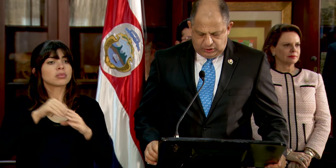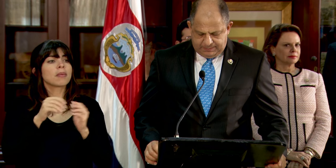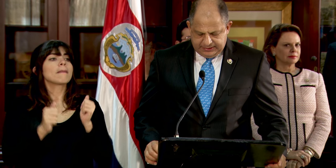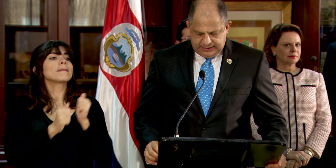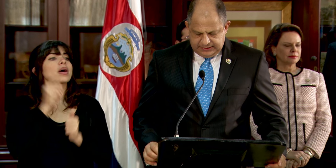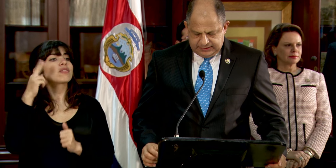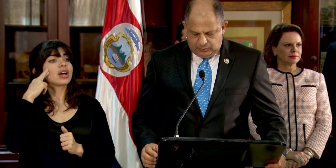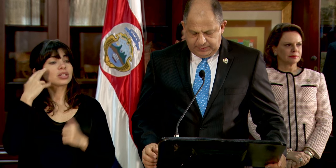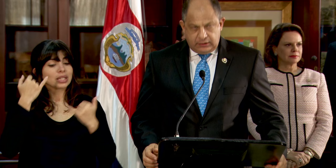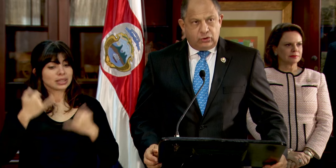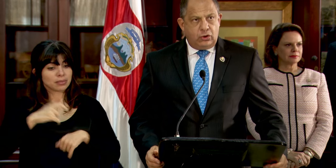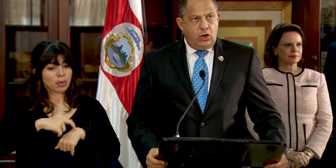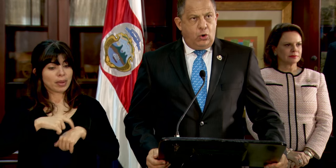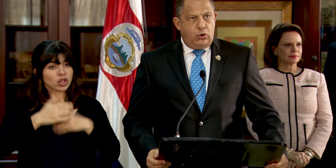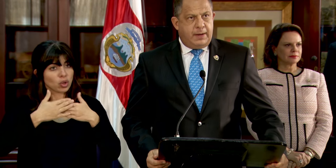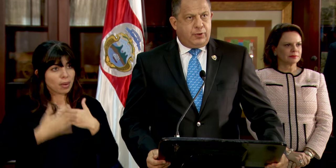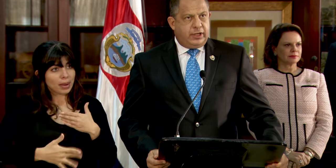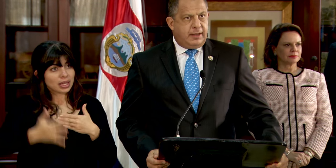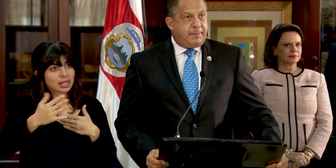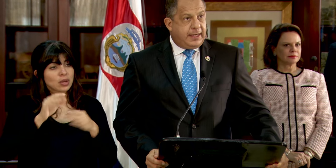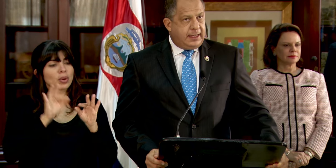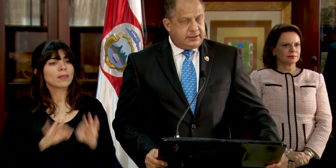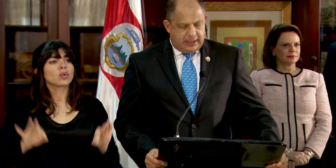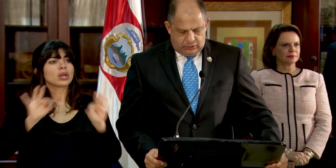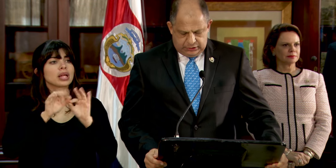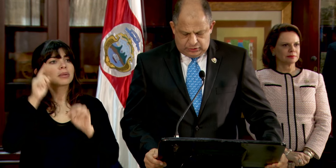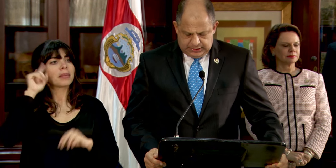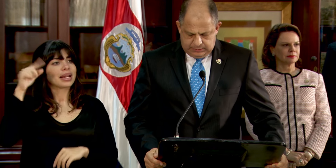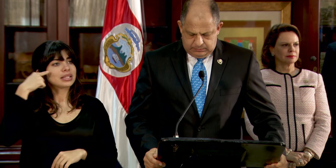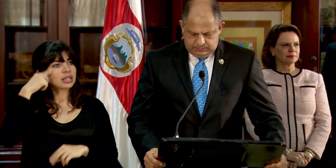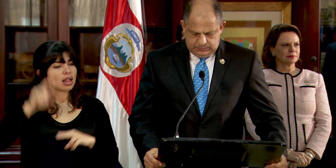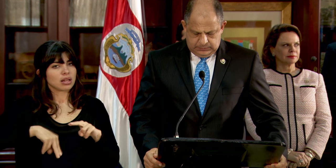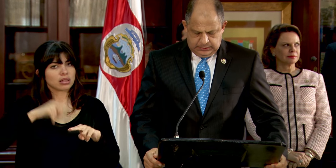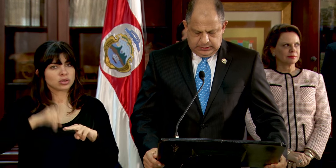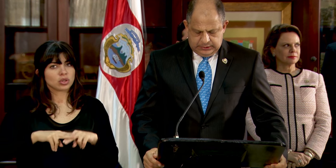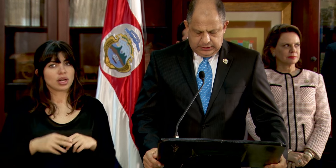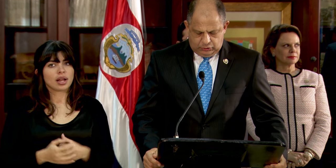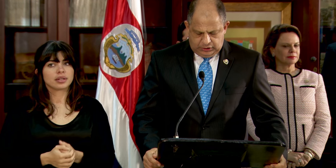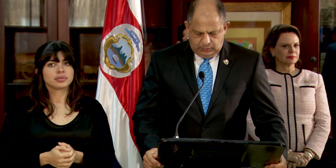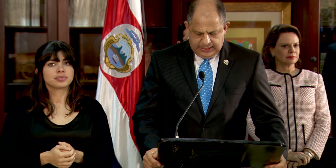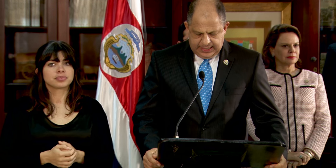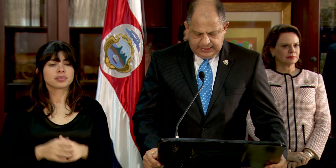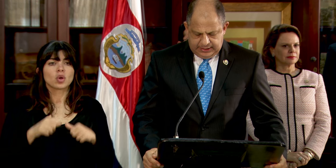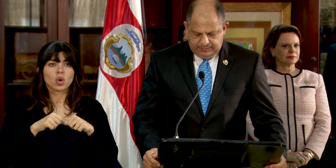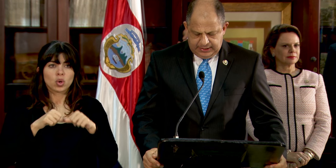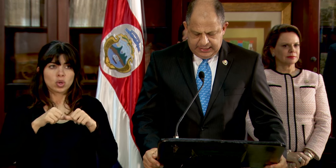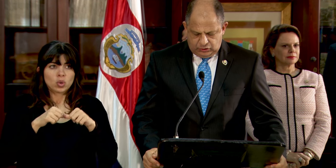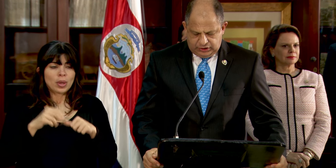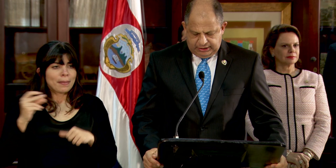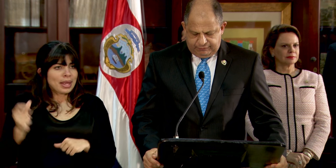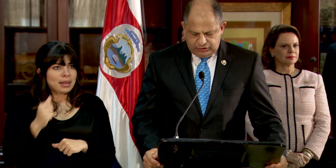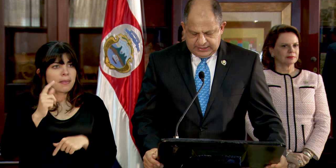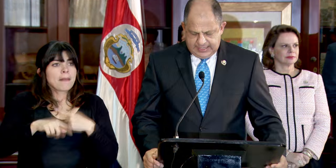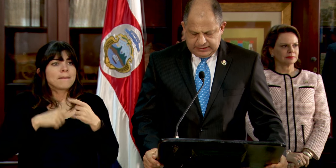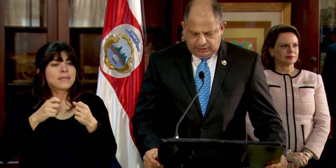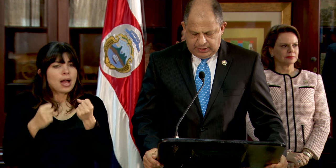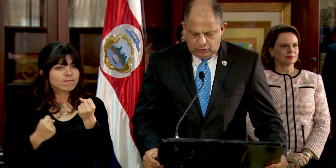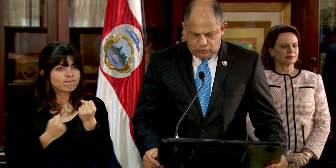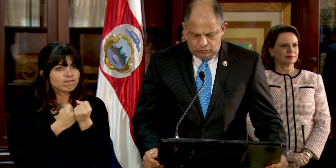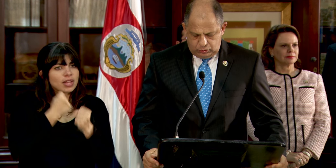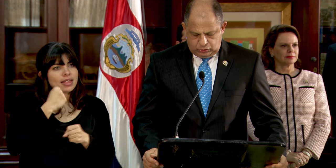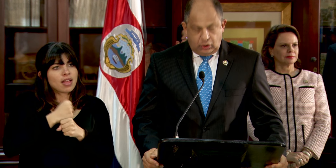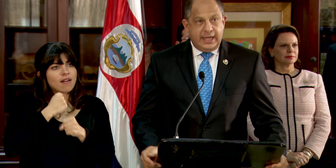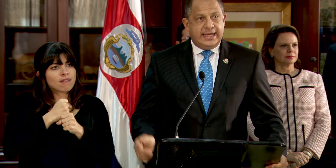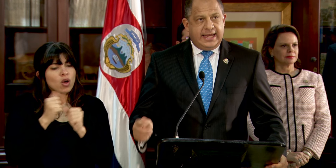mayor razón a partir de este momento una prioridad para el Estado Nacional. Se continuará y de inmediato se reforzará el